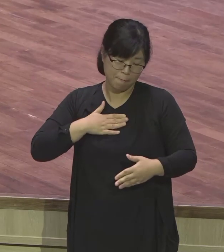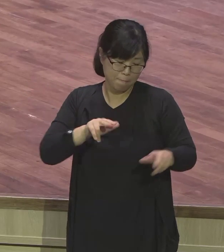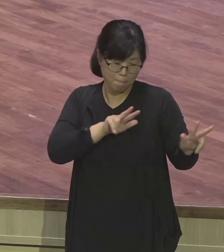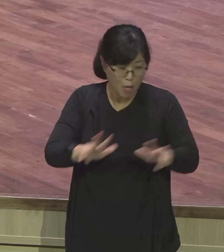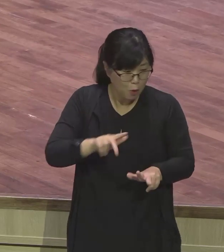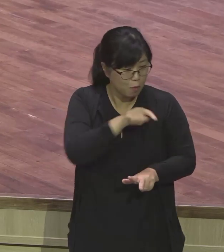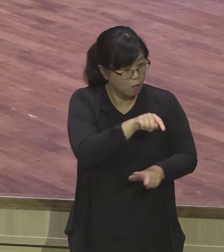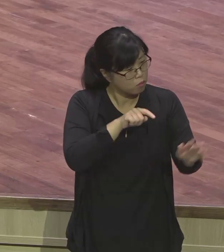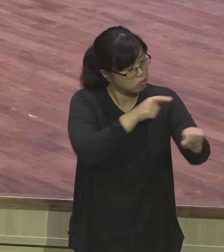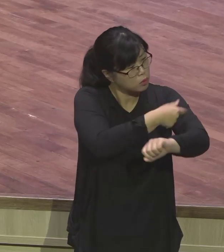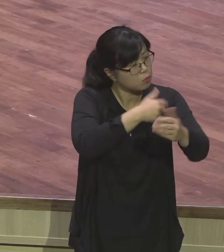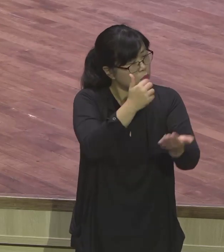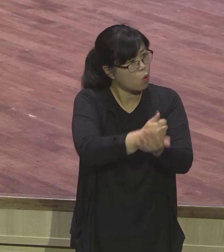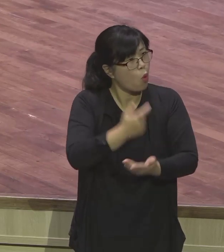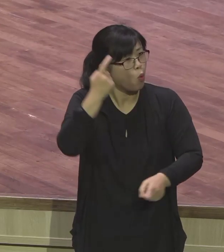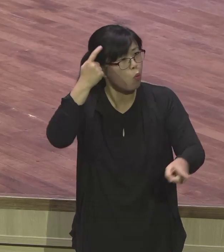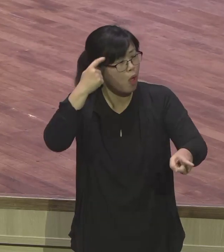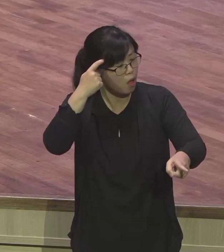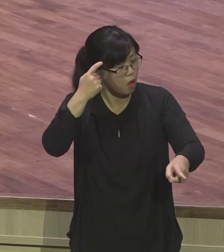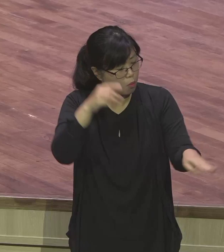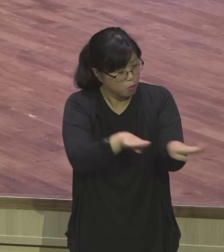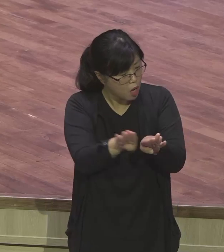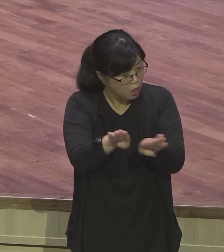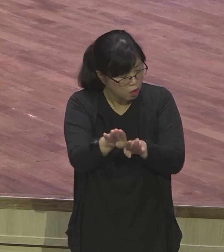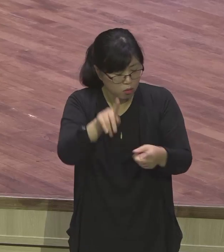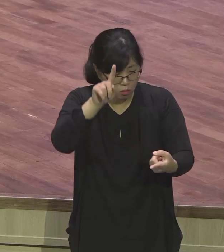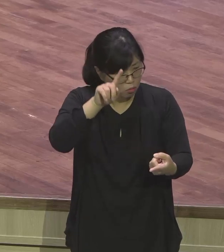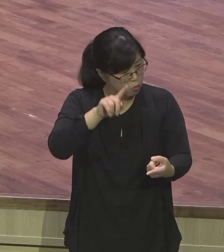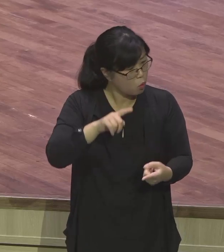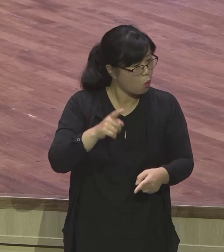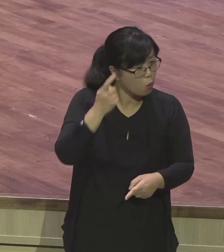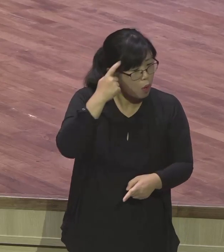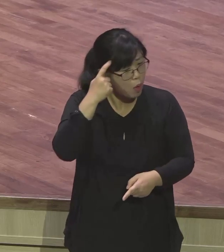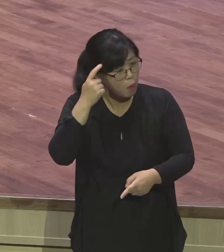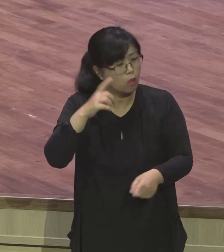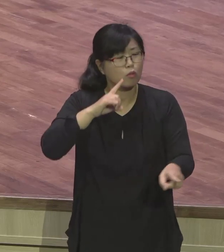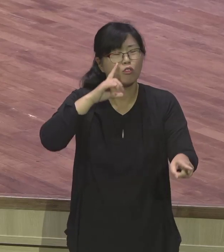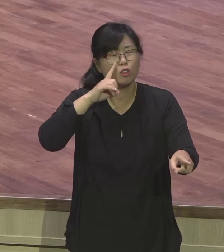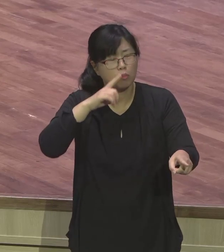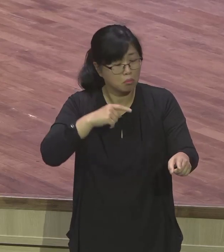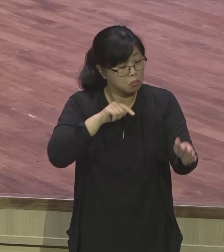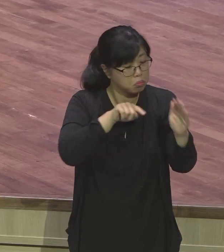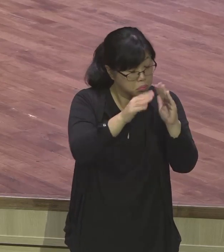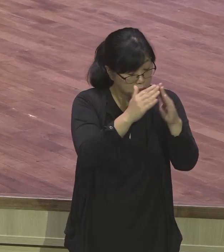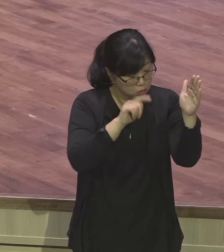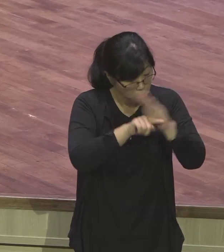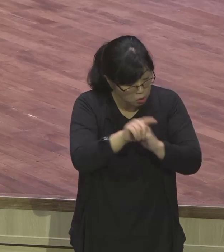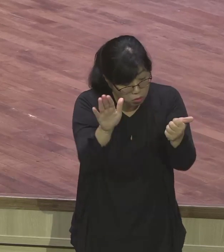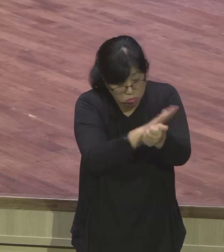쓰십니다. 축복하십니다. 이런 사람들을 구하지 않아도 다 주세요. 마음이 그리스도의 마음이니까.